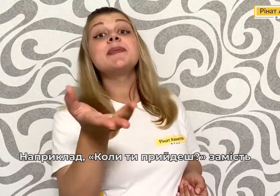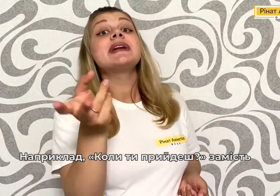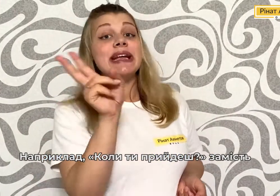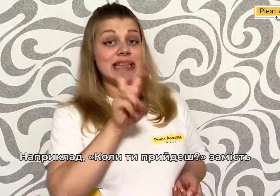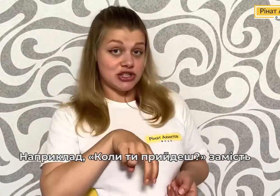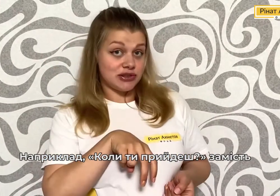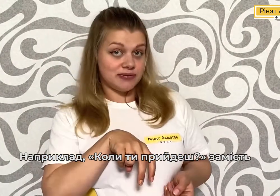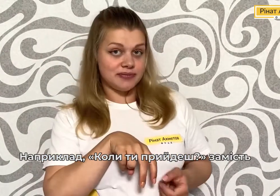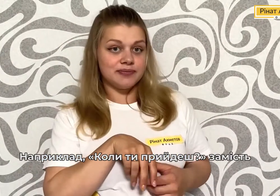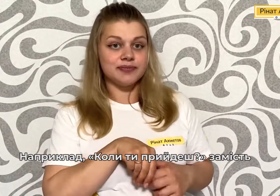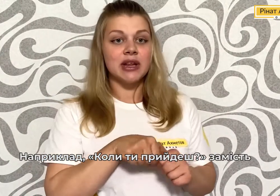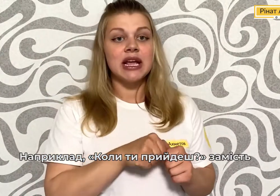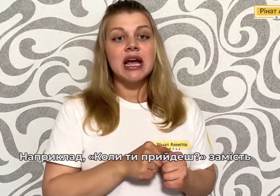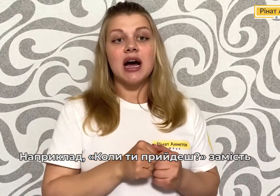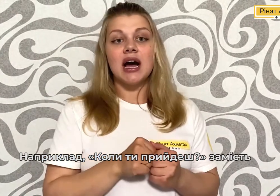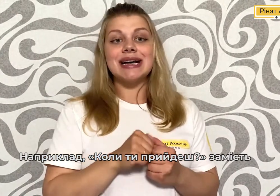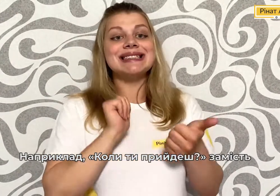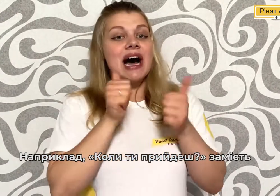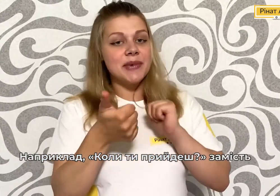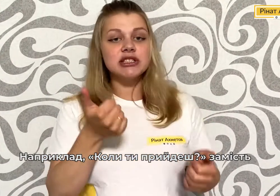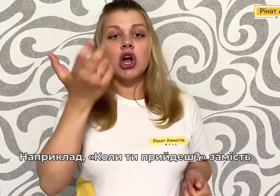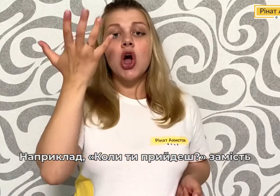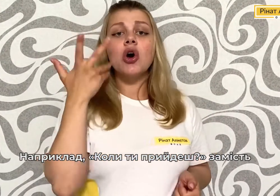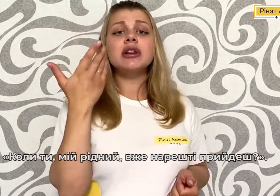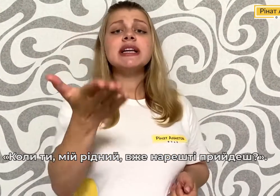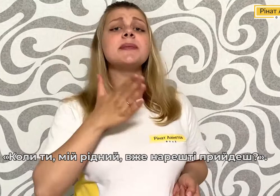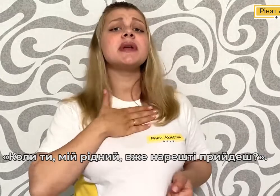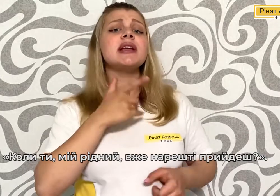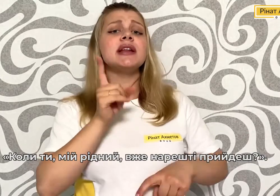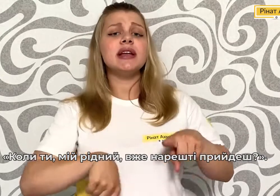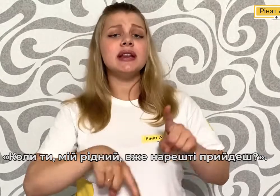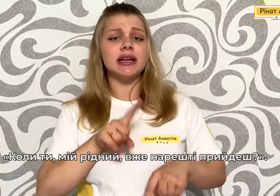прийдеш? Замість Коли ти мій рідний?